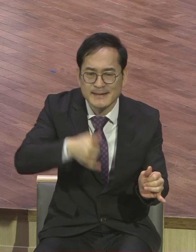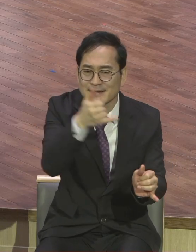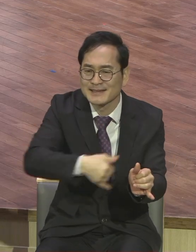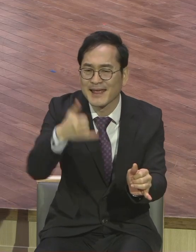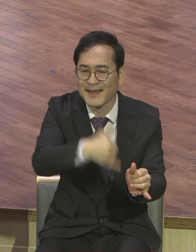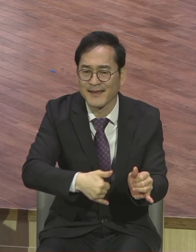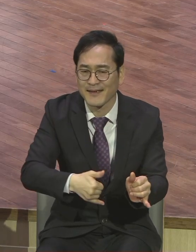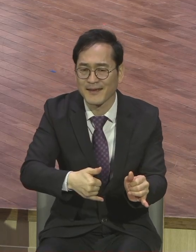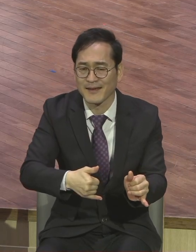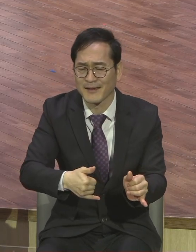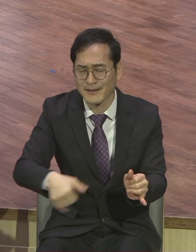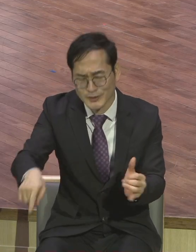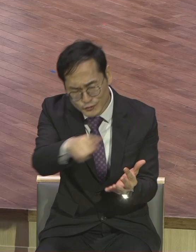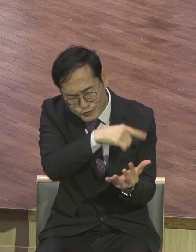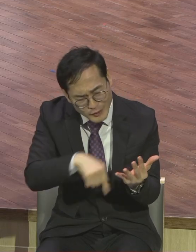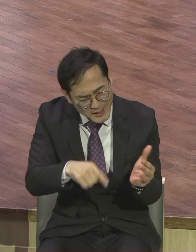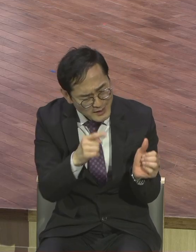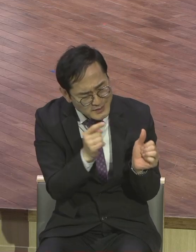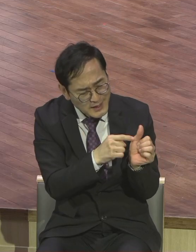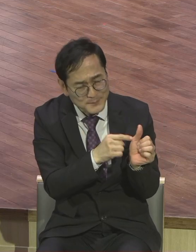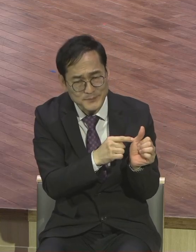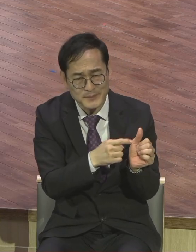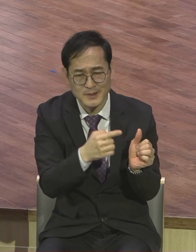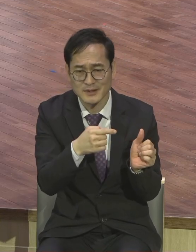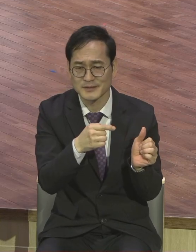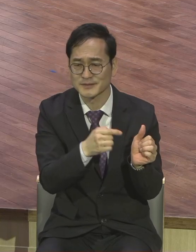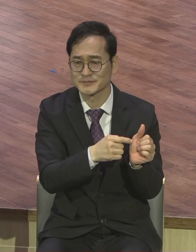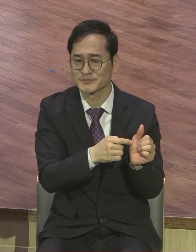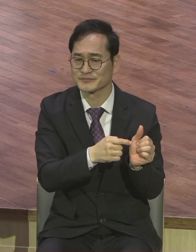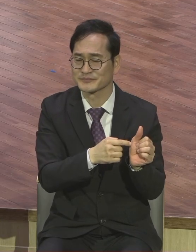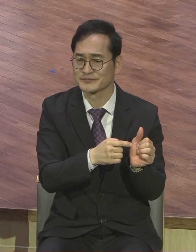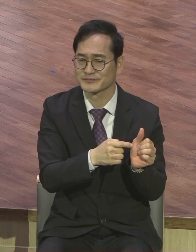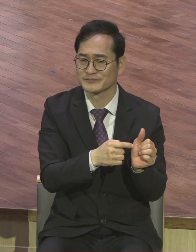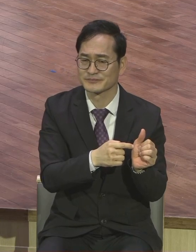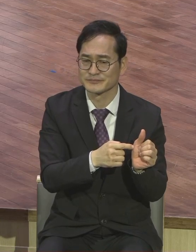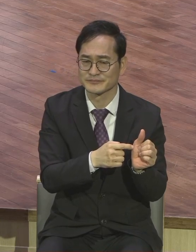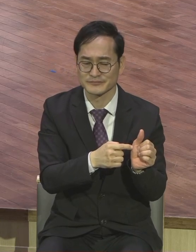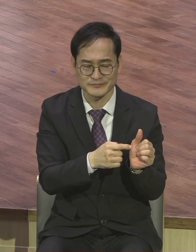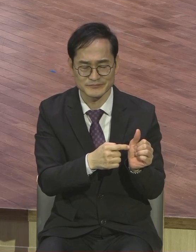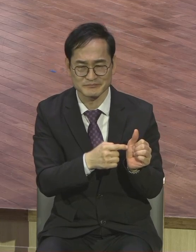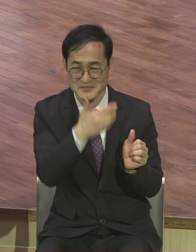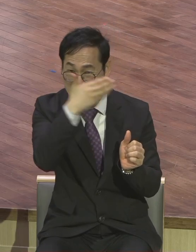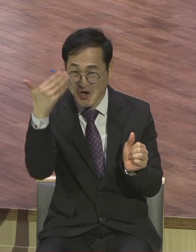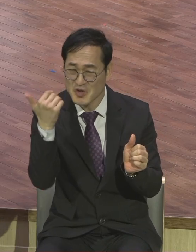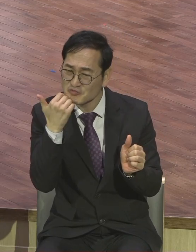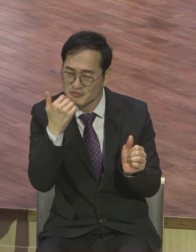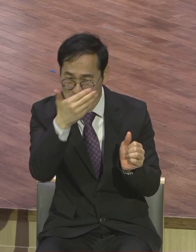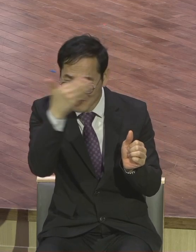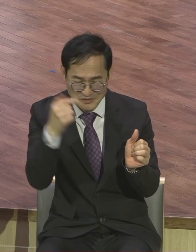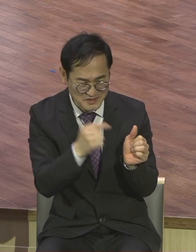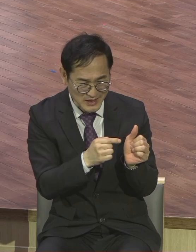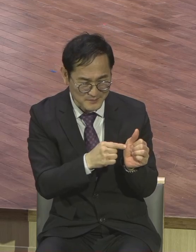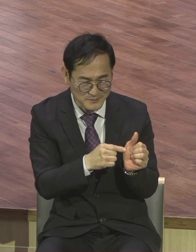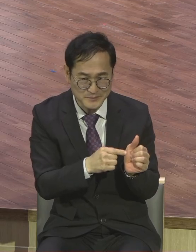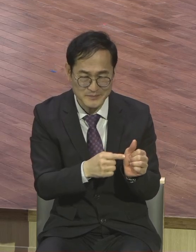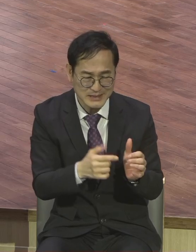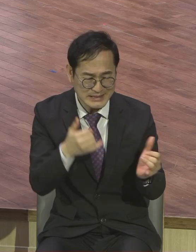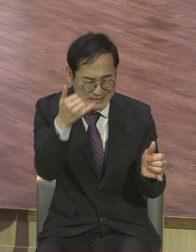이 청년도 이락천금을 꿈꾸고 그렇게 금광을 샀어요 금광을